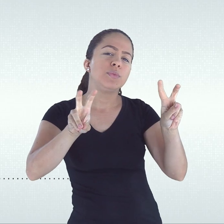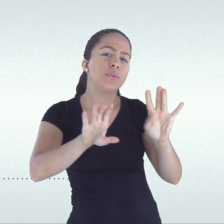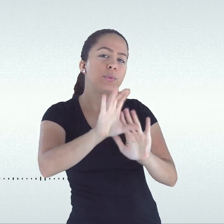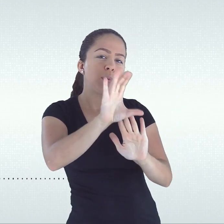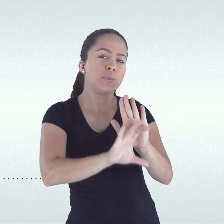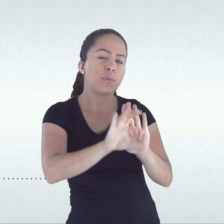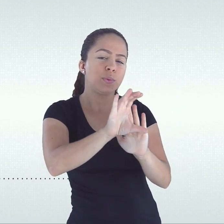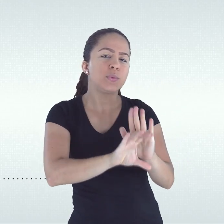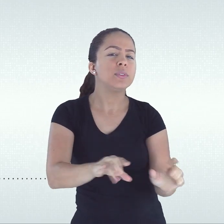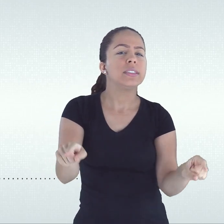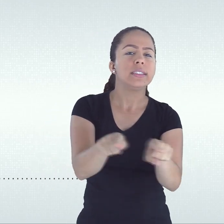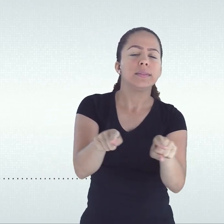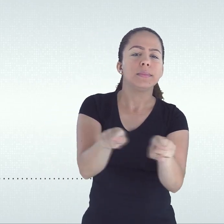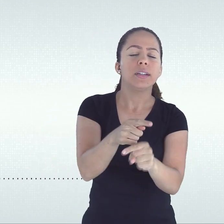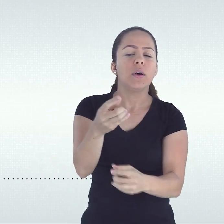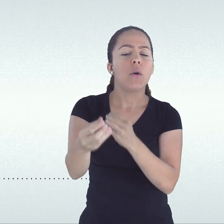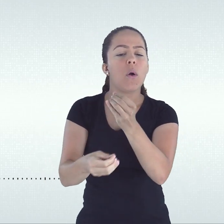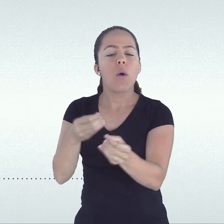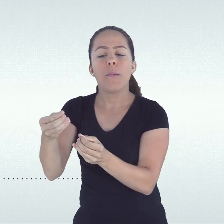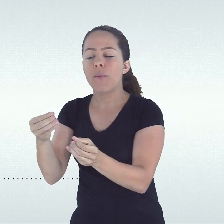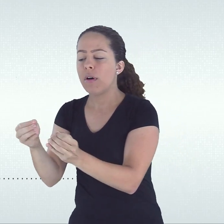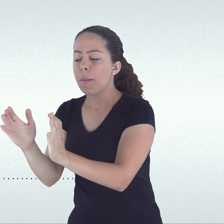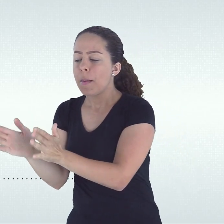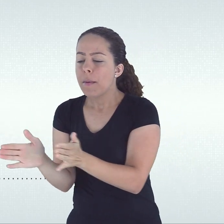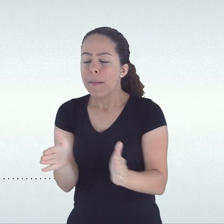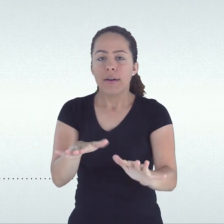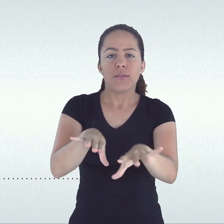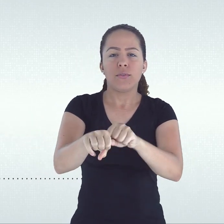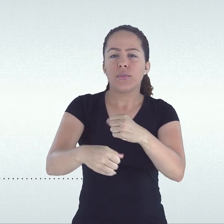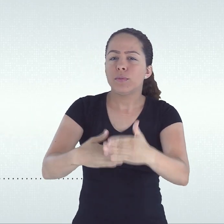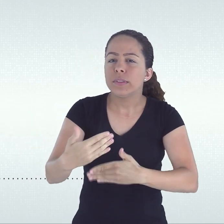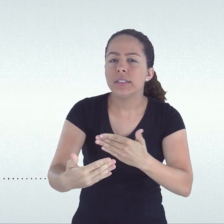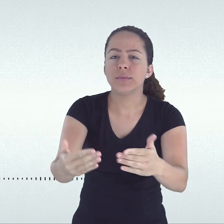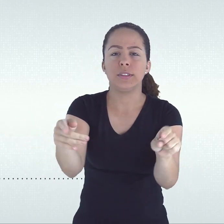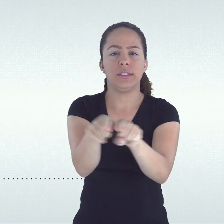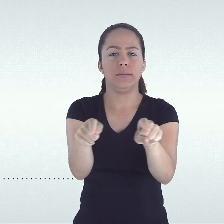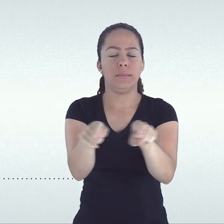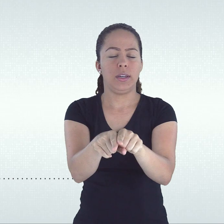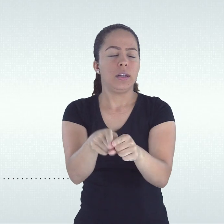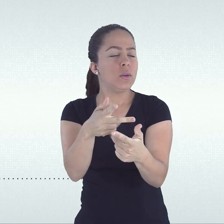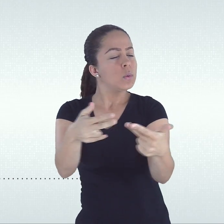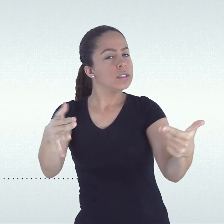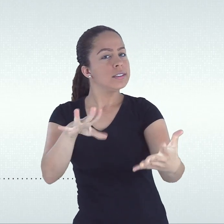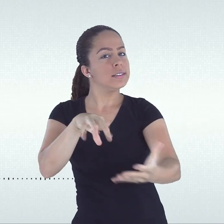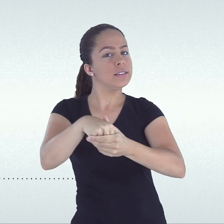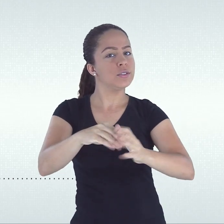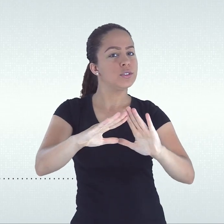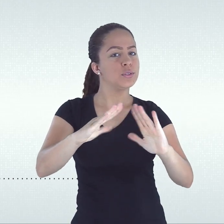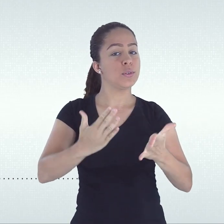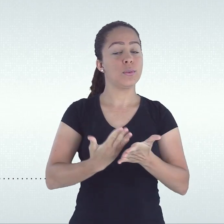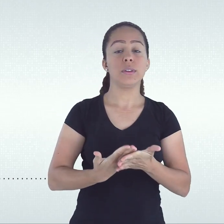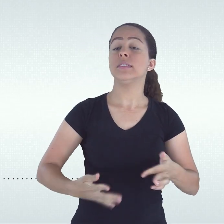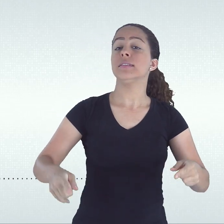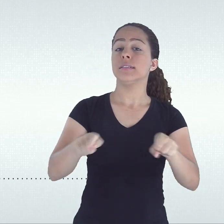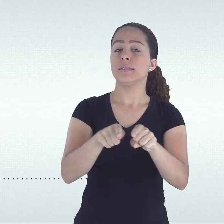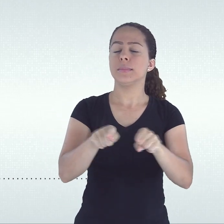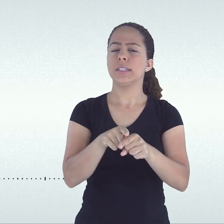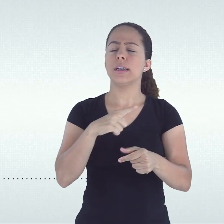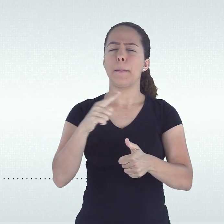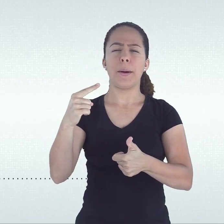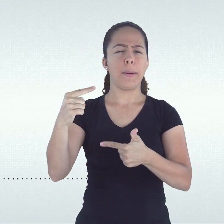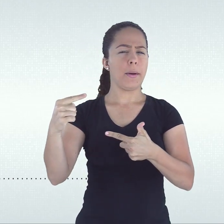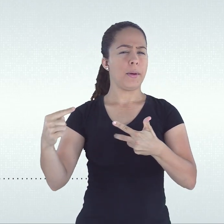matrizes curriculares, os percursos formativos, os regimes escolares e, especialmente, as